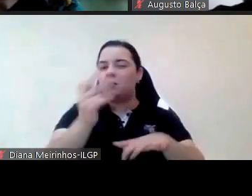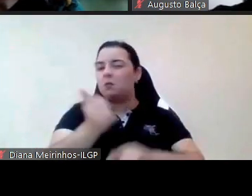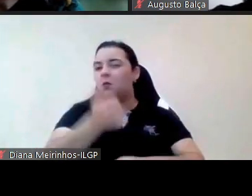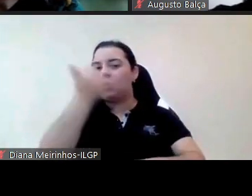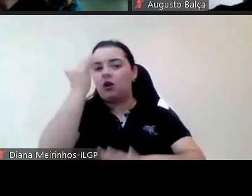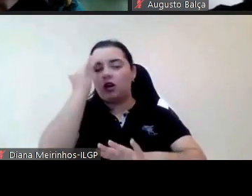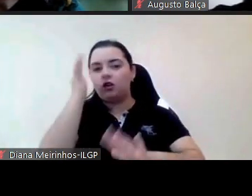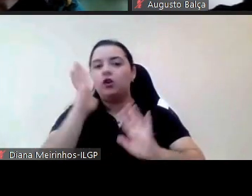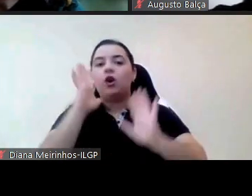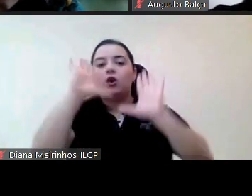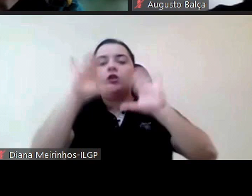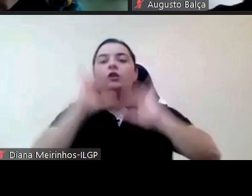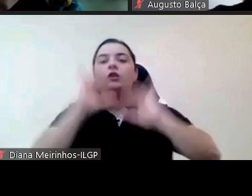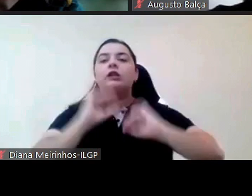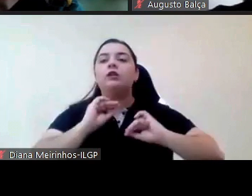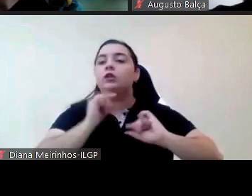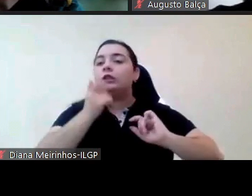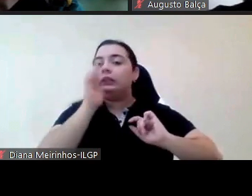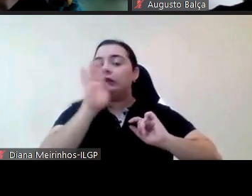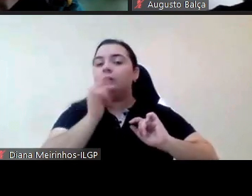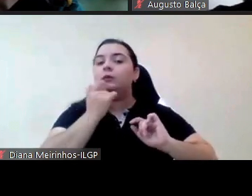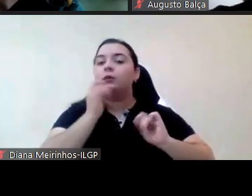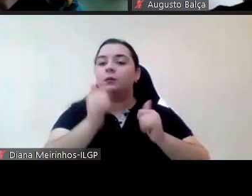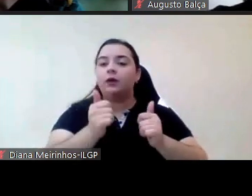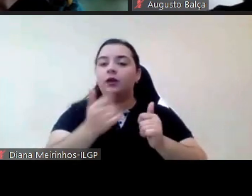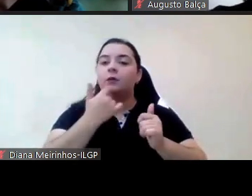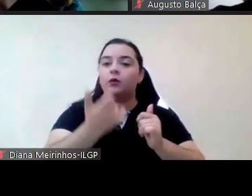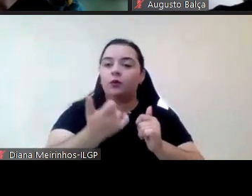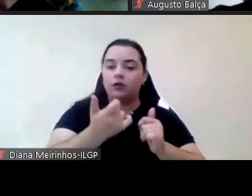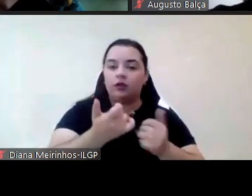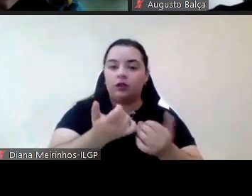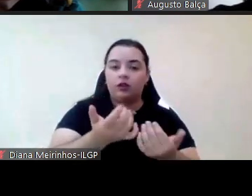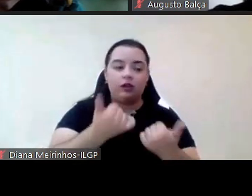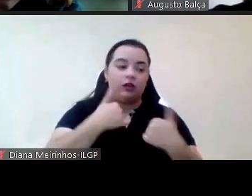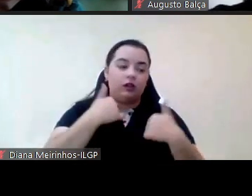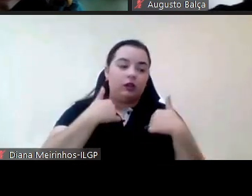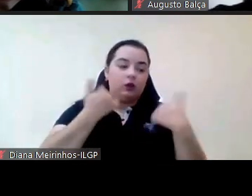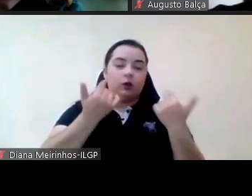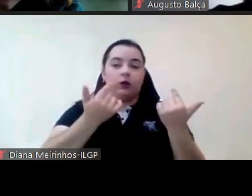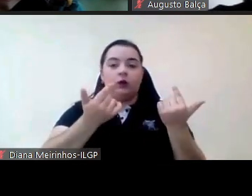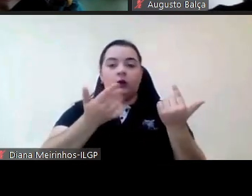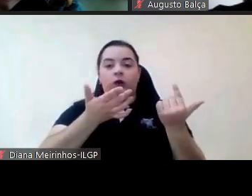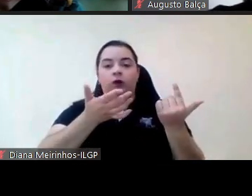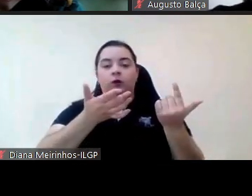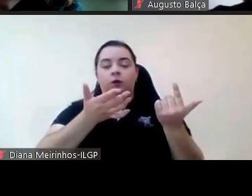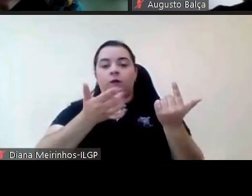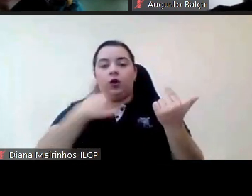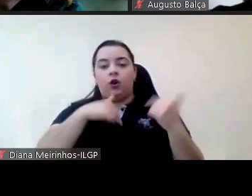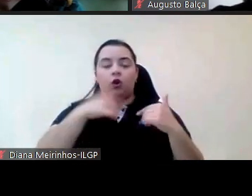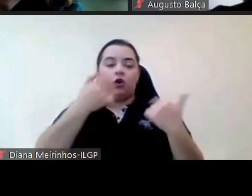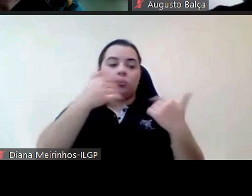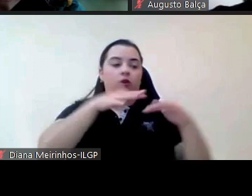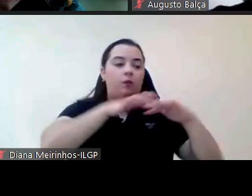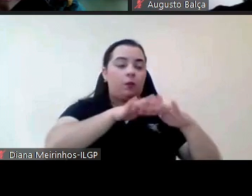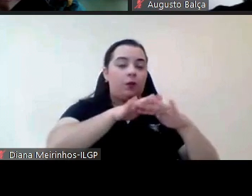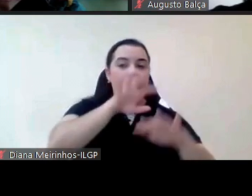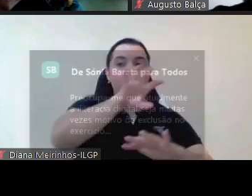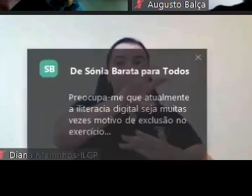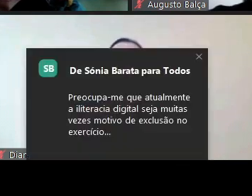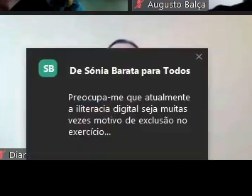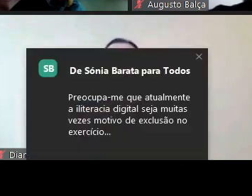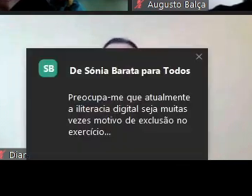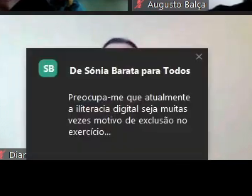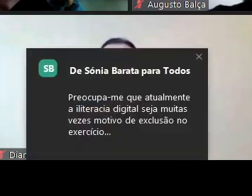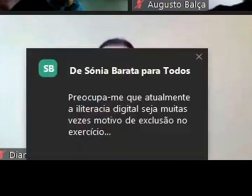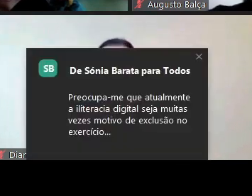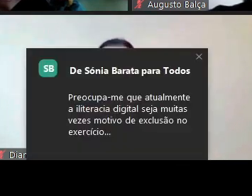José eu no fundo portanto nós temos uma rede regional em que muitas das vezes